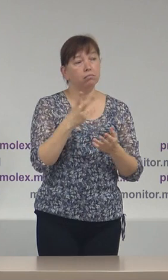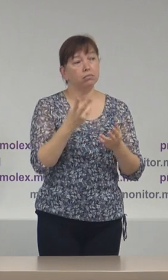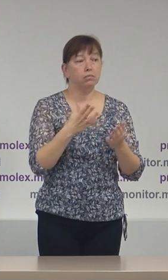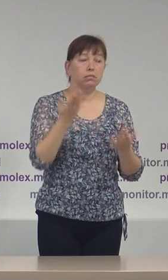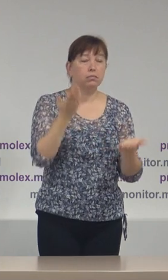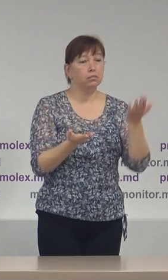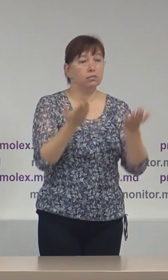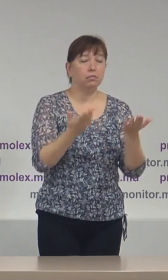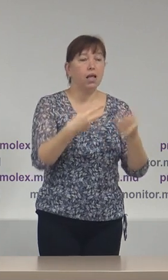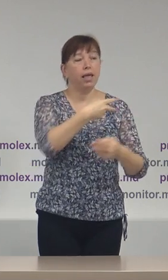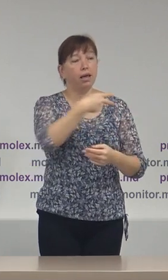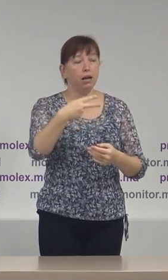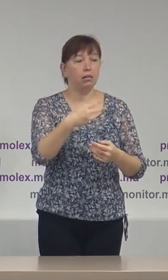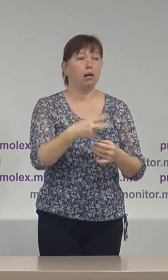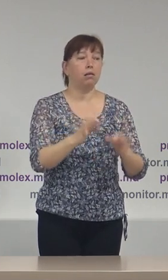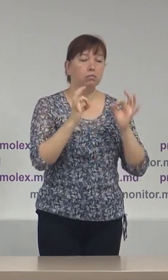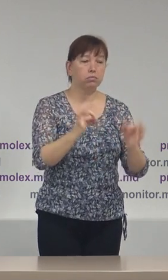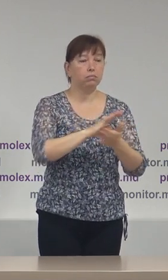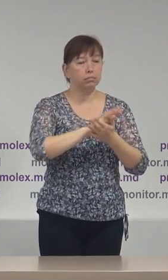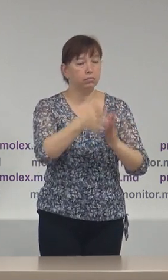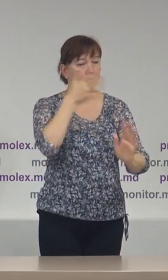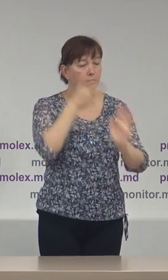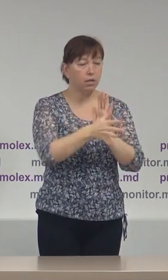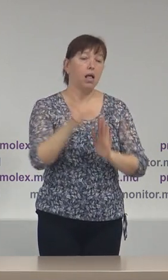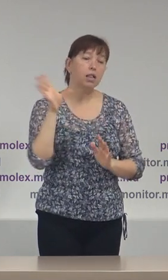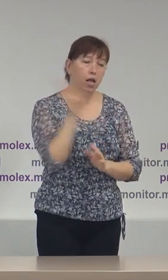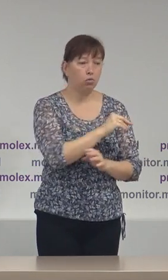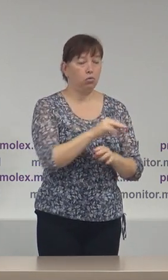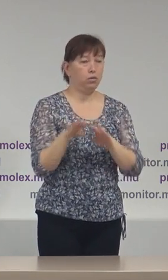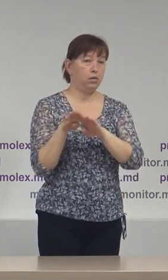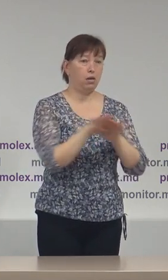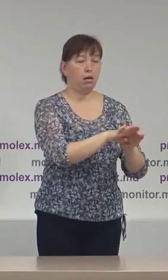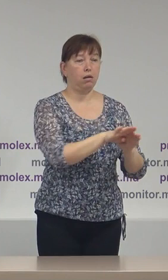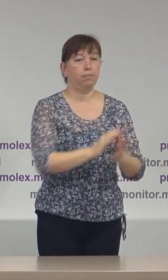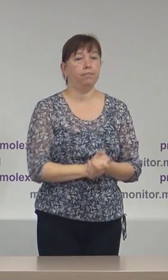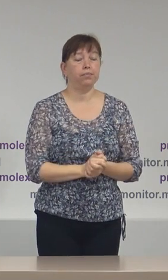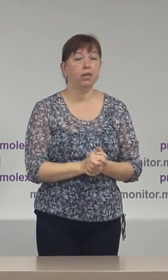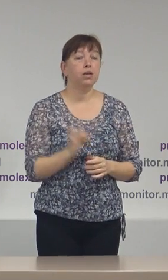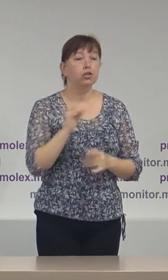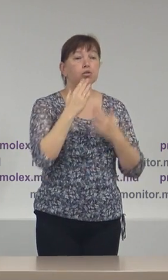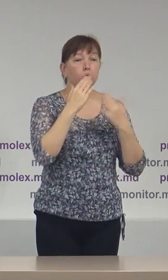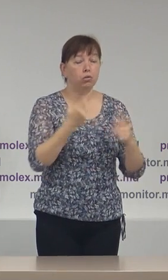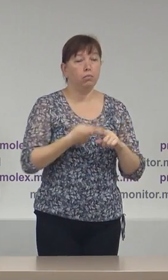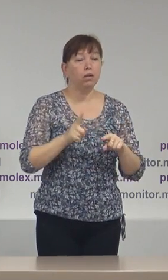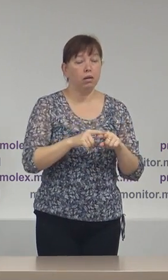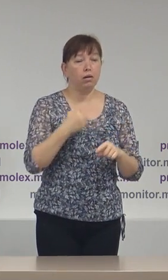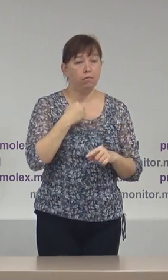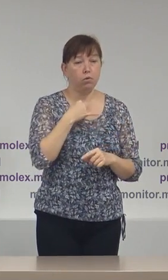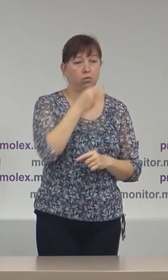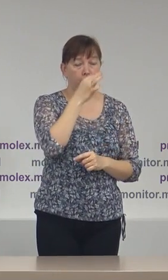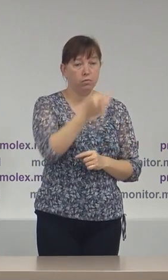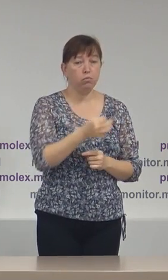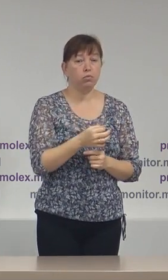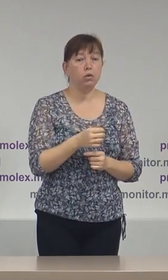egalitate, echitate, toți concurenții electorale. Și ultimul aspect care aș vrea să atragă atenție,